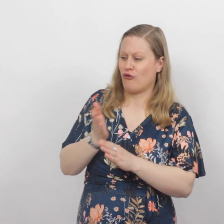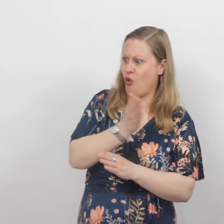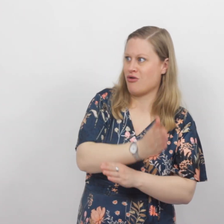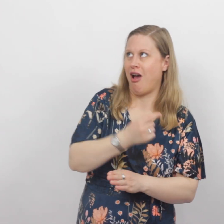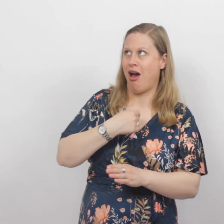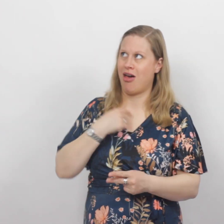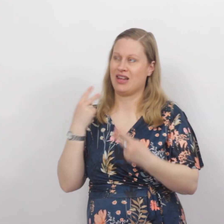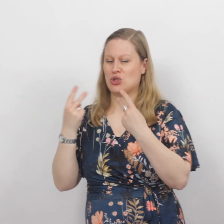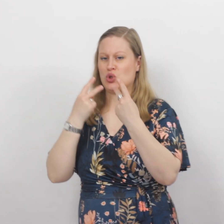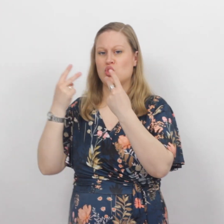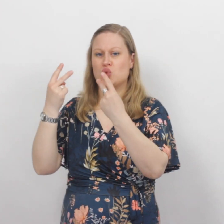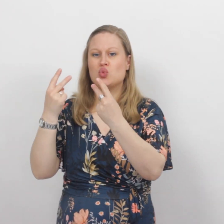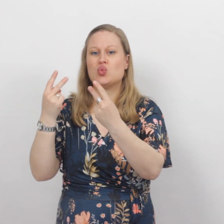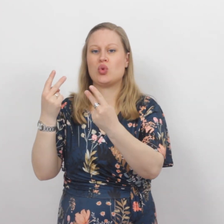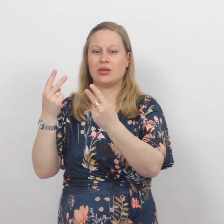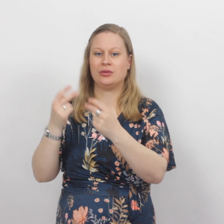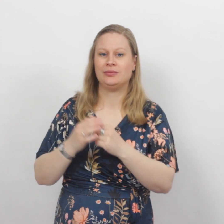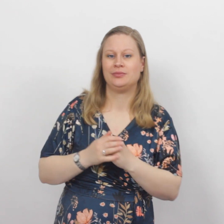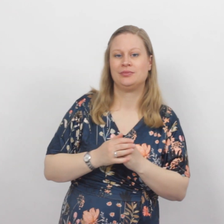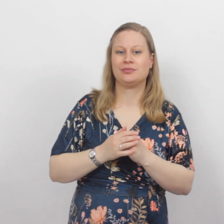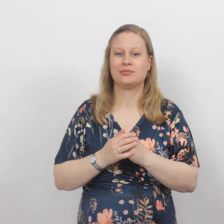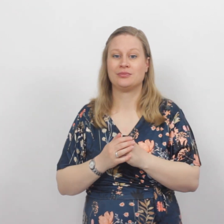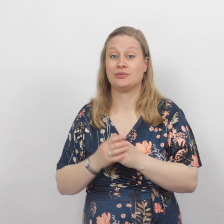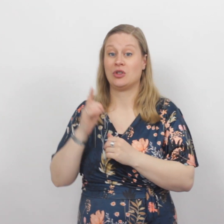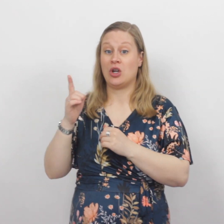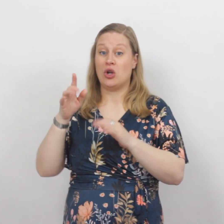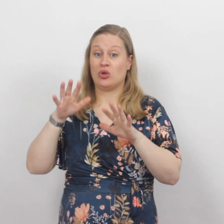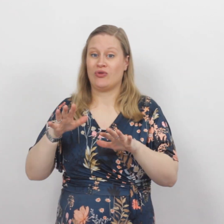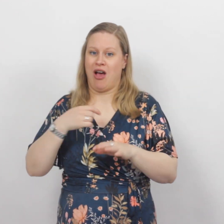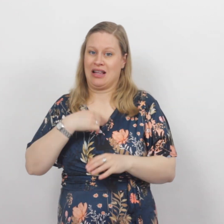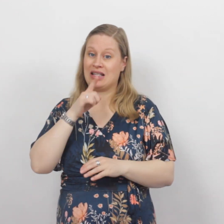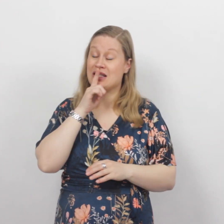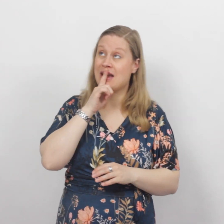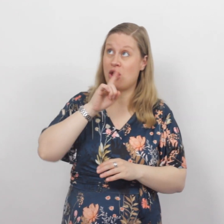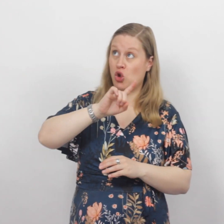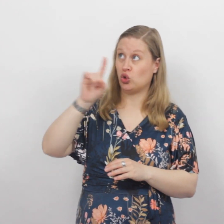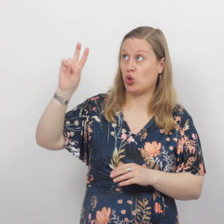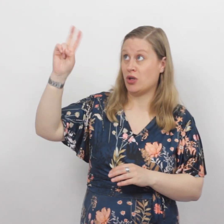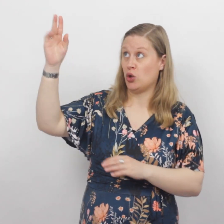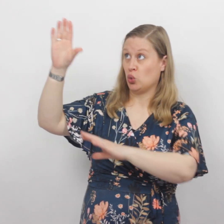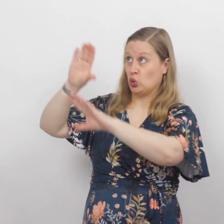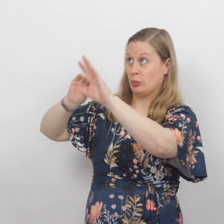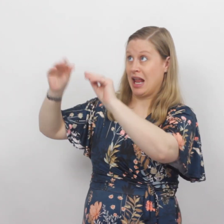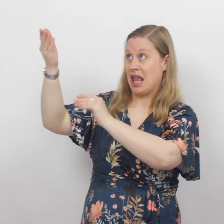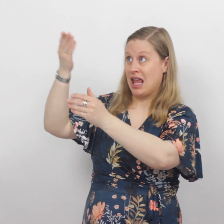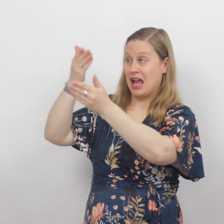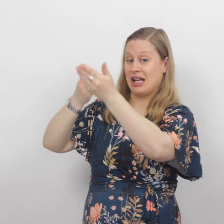voordat ik zoek Dus wacht ik stil totdat u spreekt